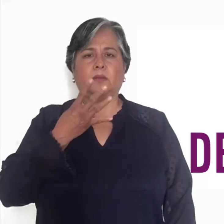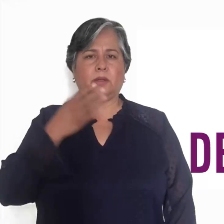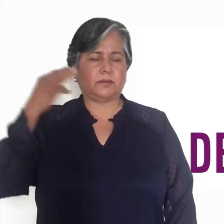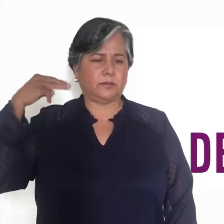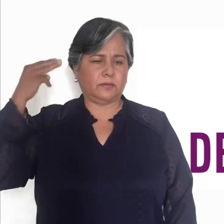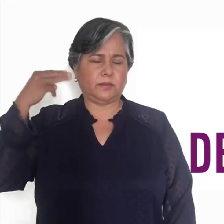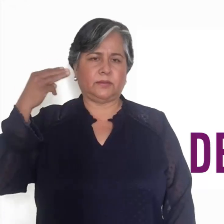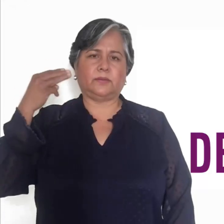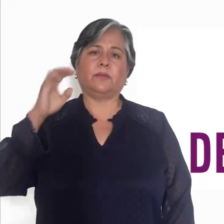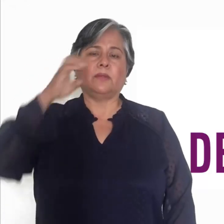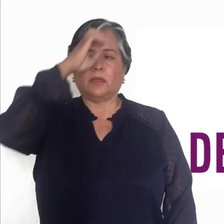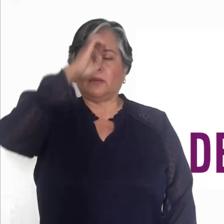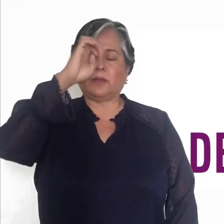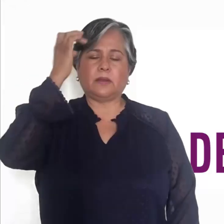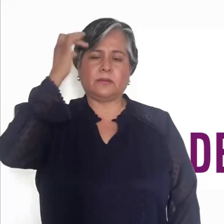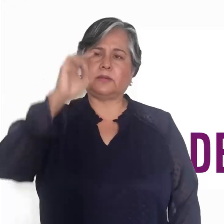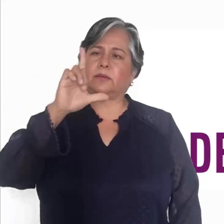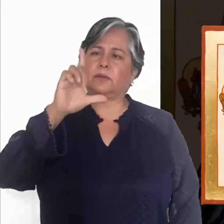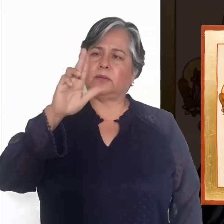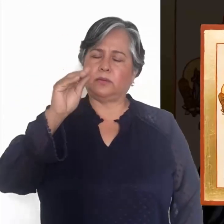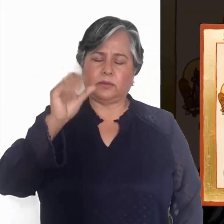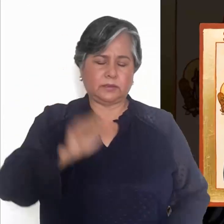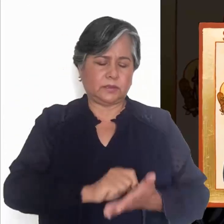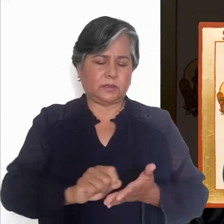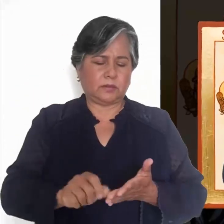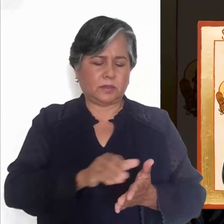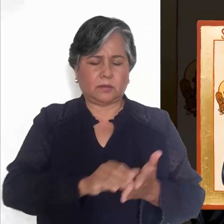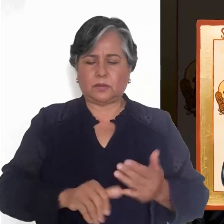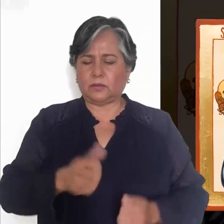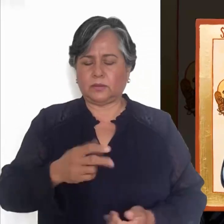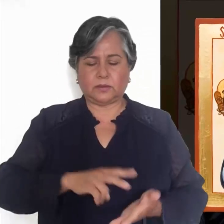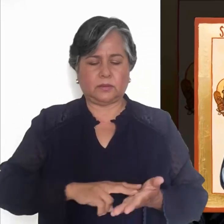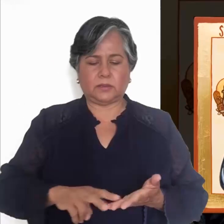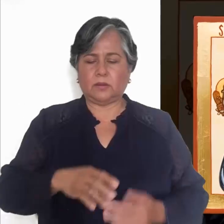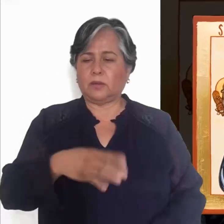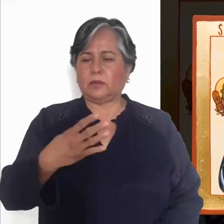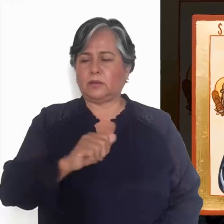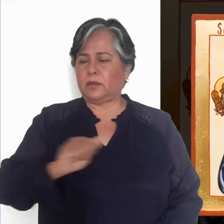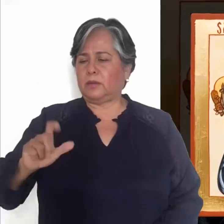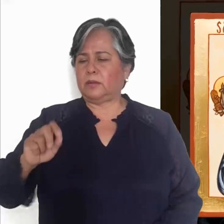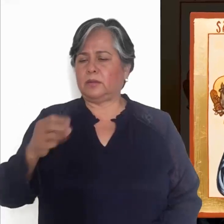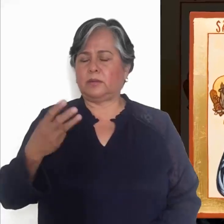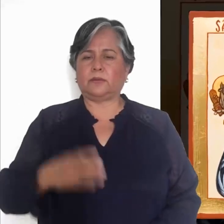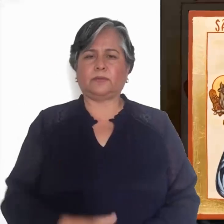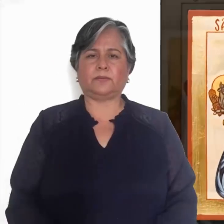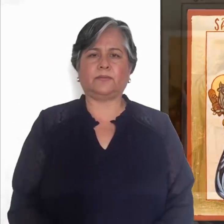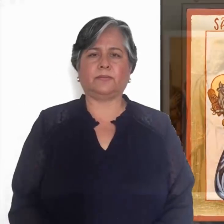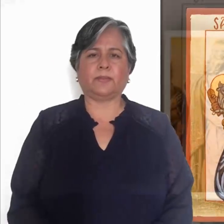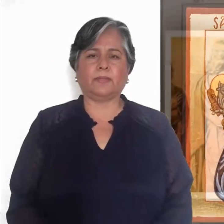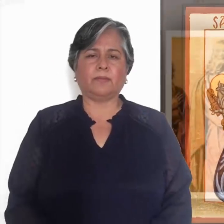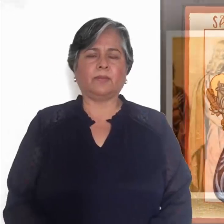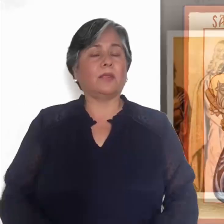24 de Marzo, Evangelio según San Lucas, capítulo 11, versículos del 14 al 23.